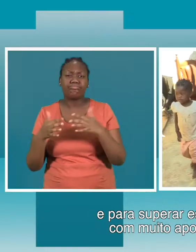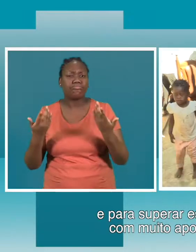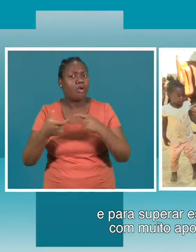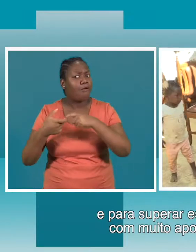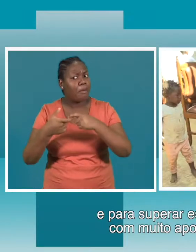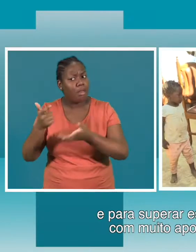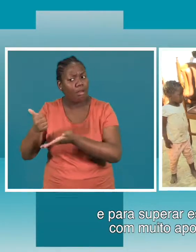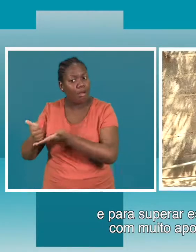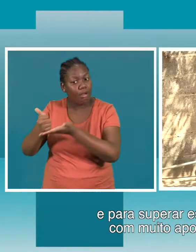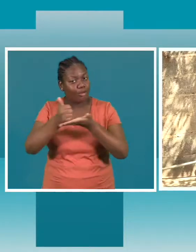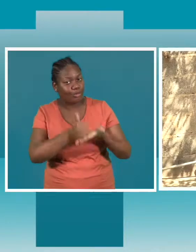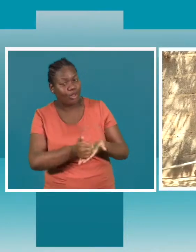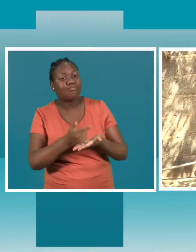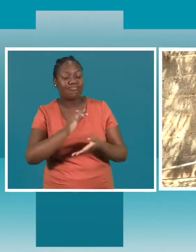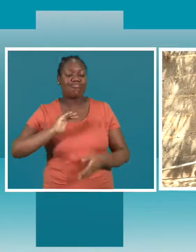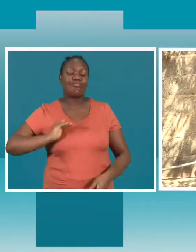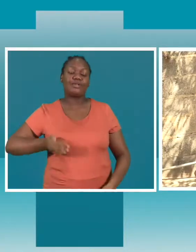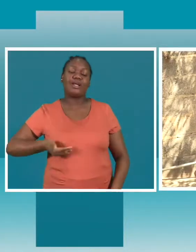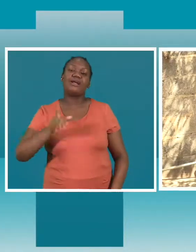contou com muito apoio da sua família.